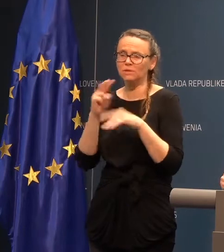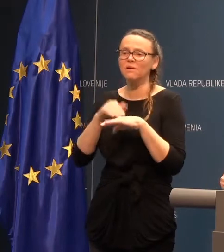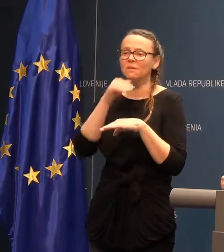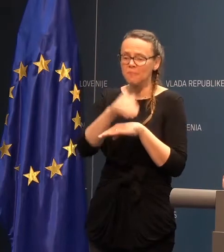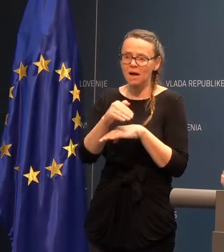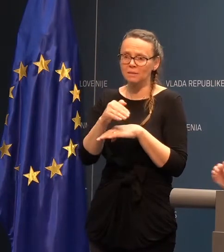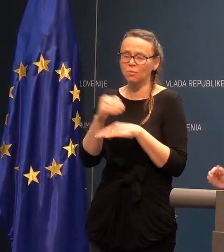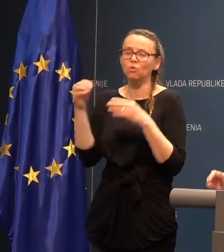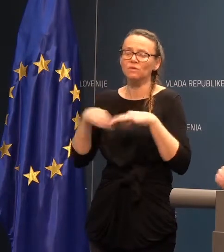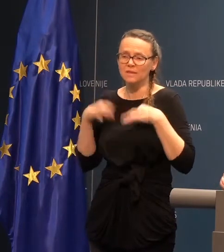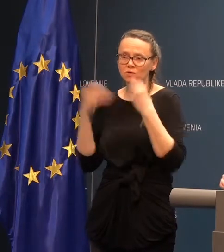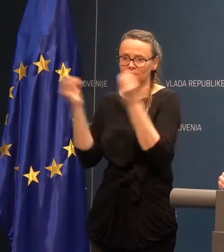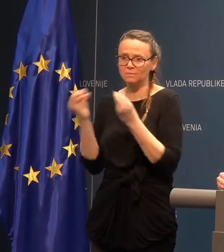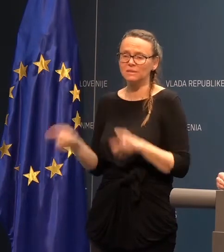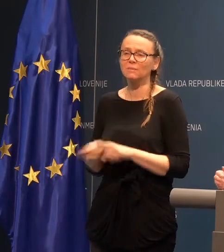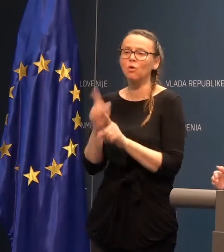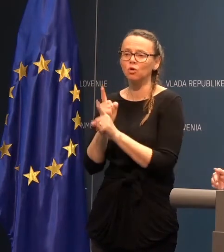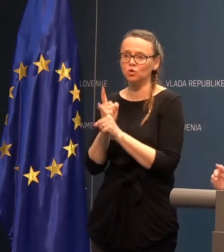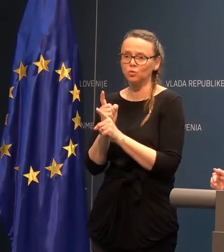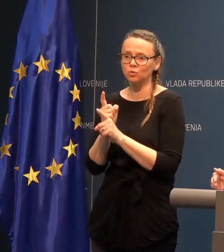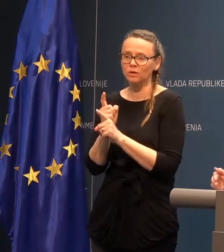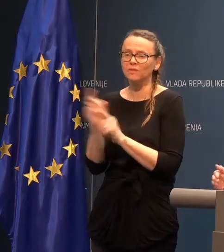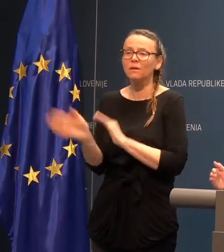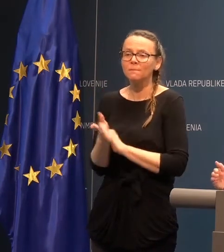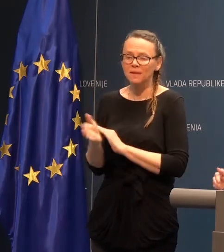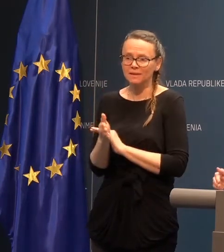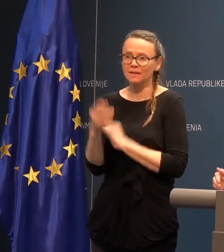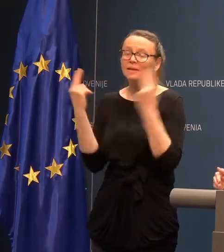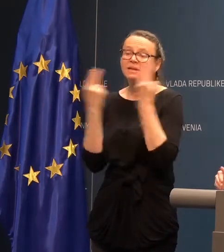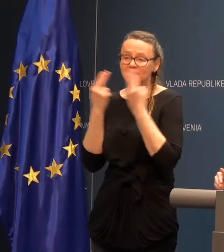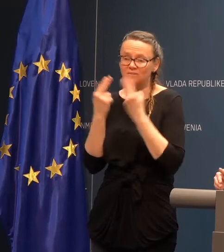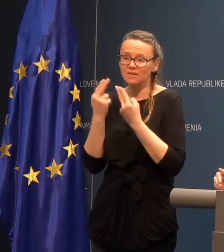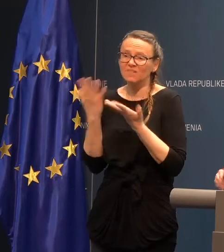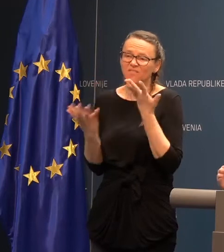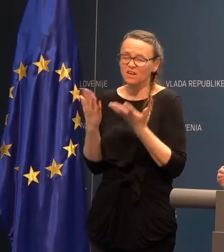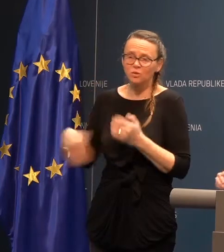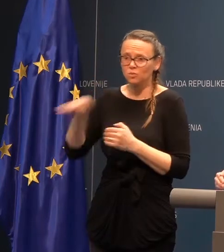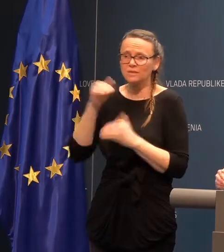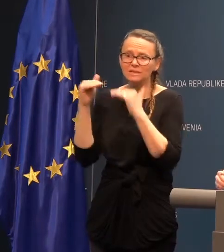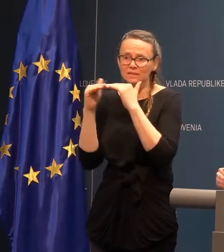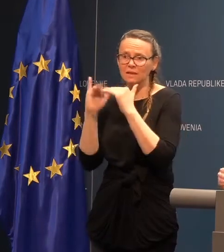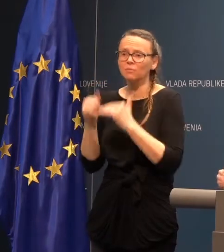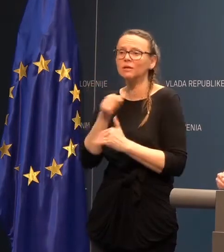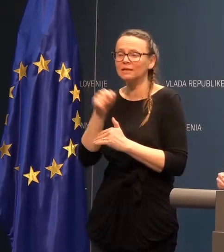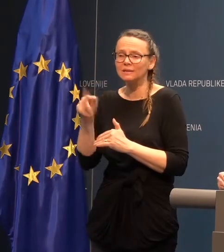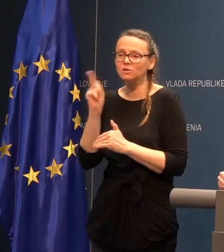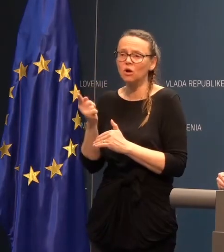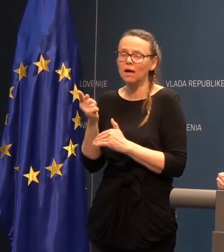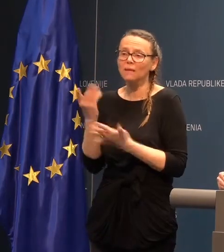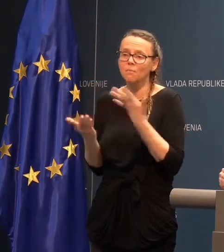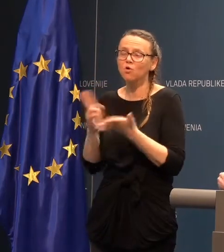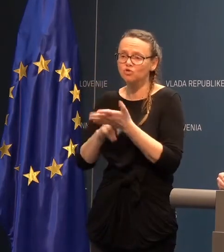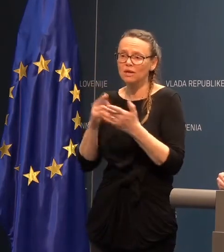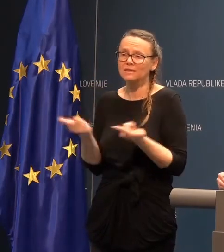zdravstveni sistemu kot tudi v Medljiki. In seveda se najbrž vsi strimjamo, da je tisto, kaj je res lahko